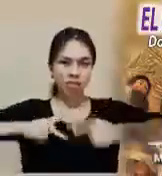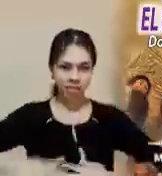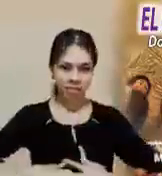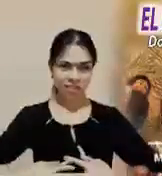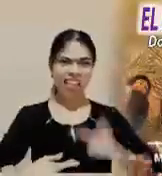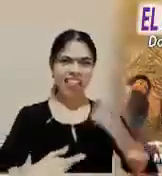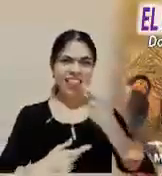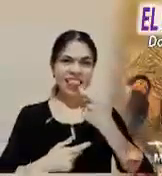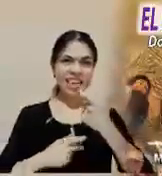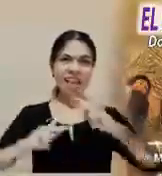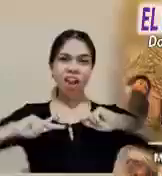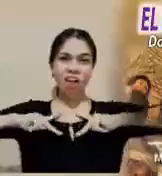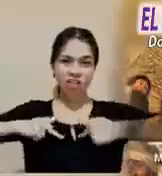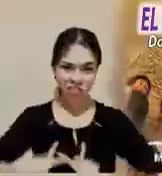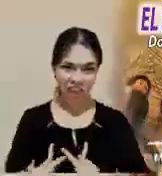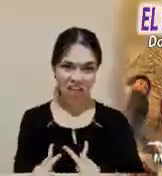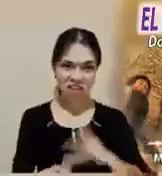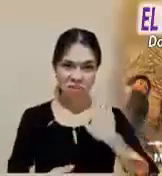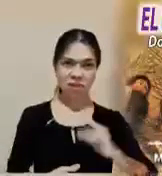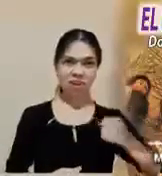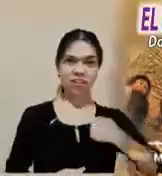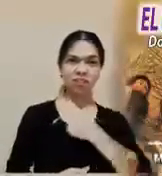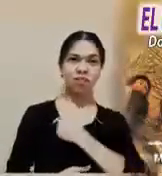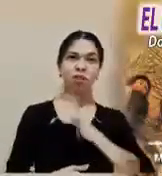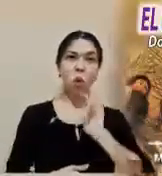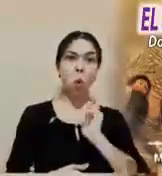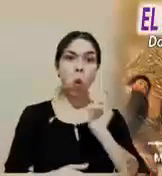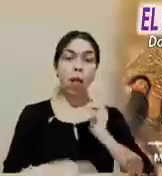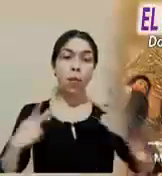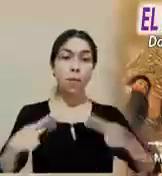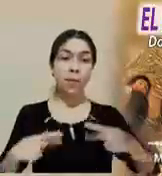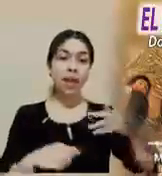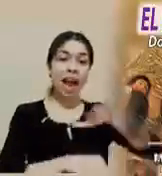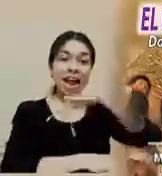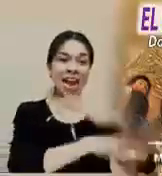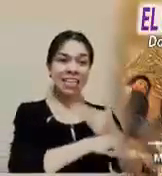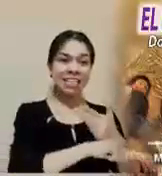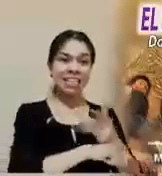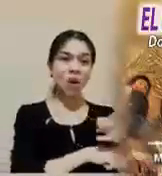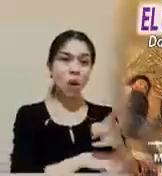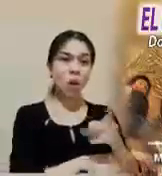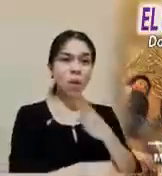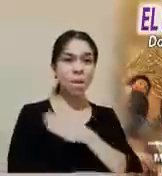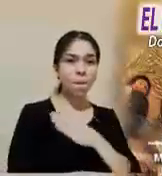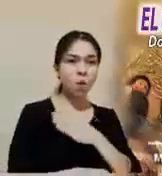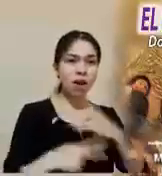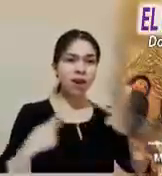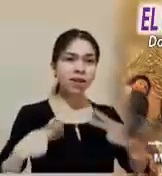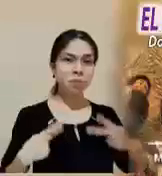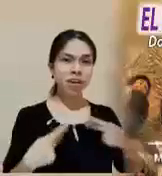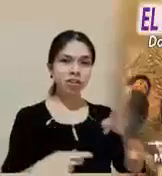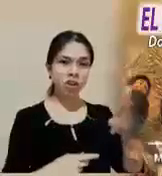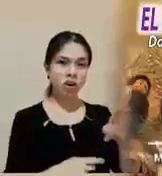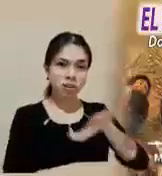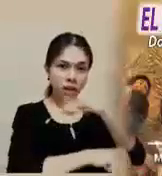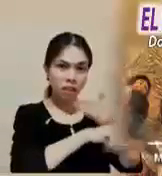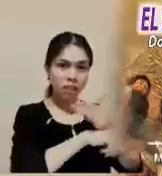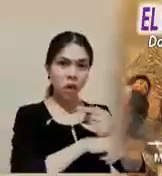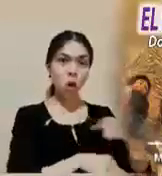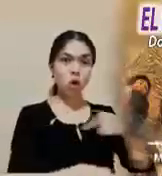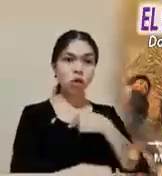globalización. Que condena a muerte a inocentes víctimas y da libertad a grandes estafadores y